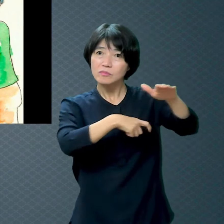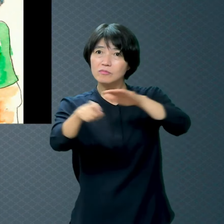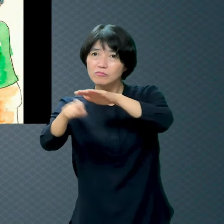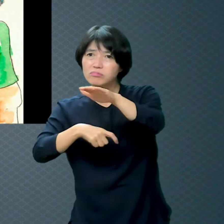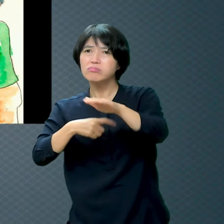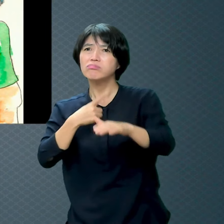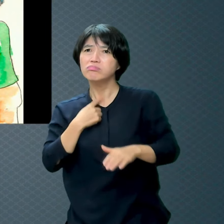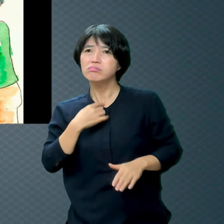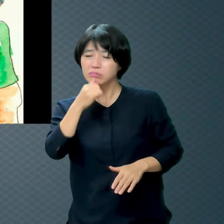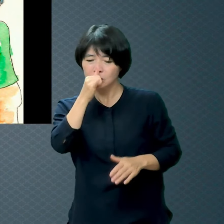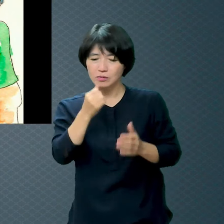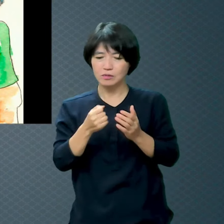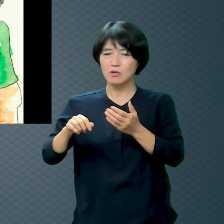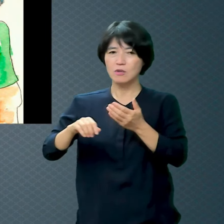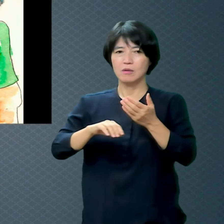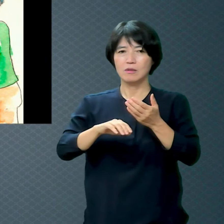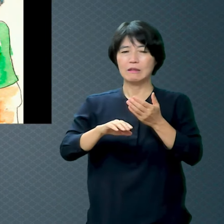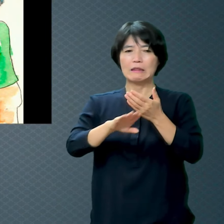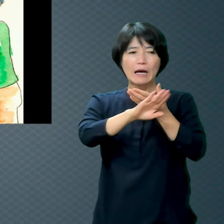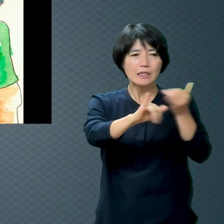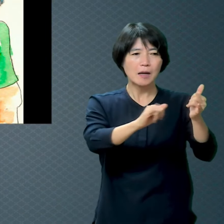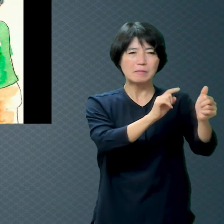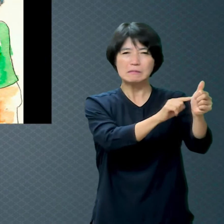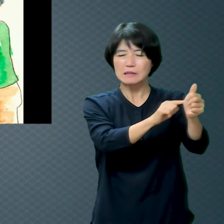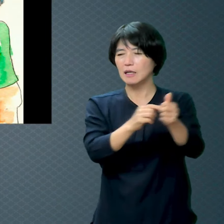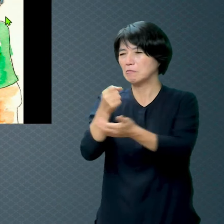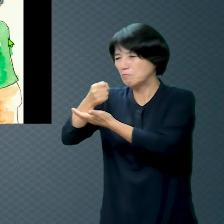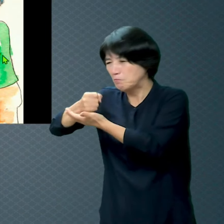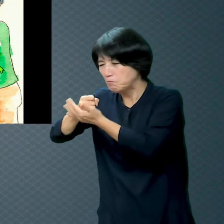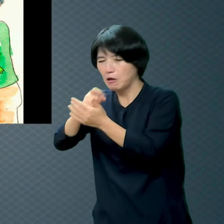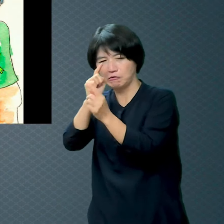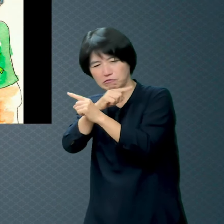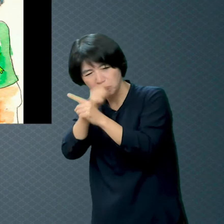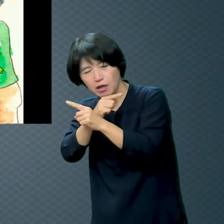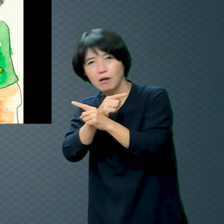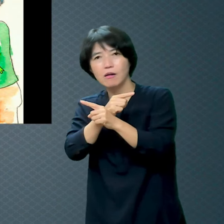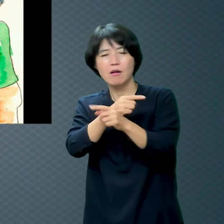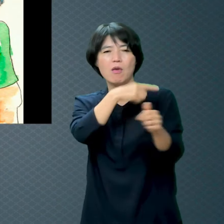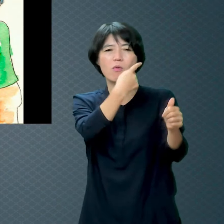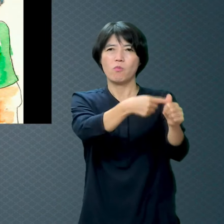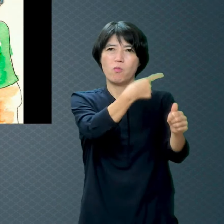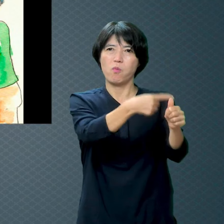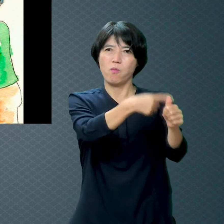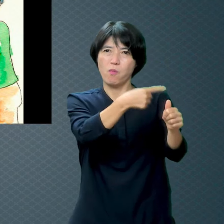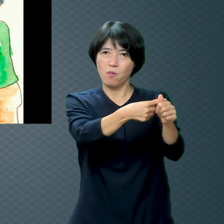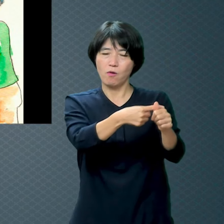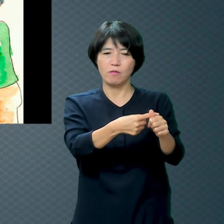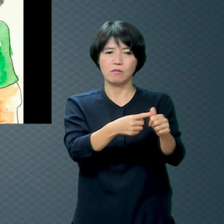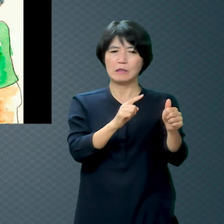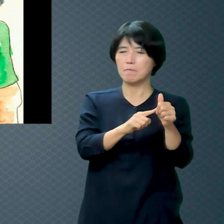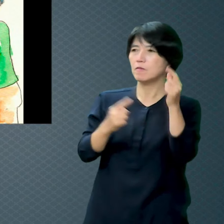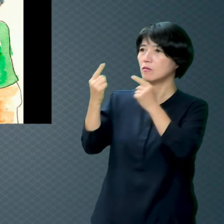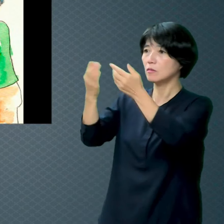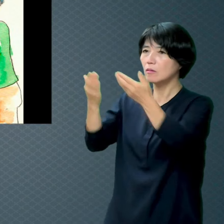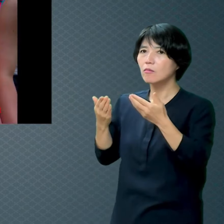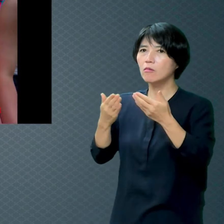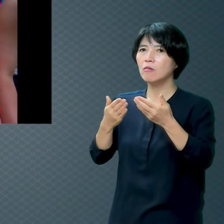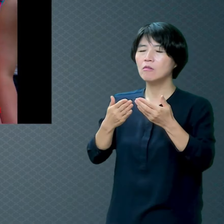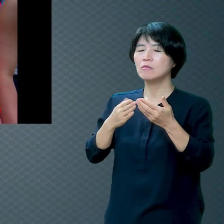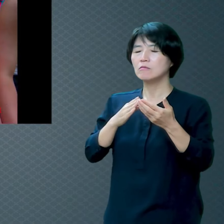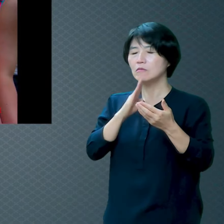뒤에서 남 얘기하고 이랬대 저랬대 그것 때문에 이 사람은 죽을 수도 있는데